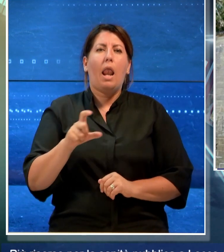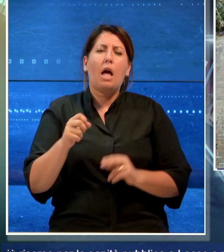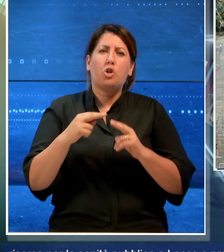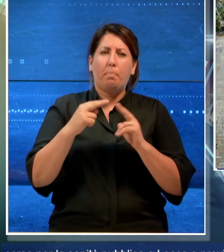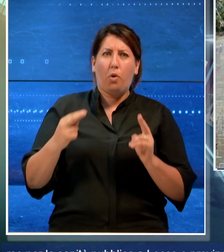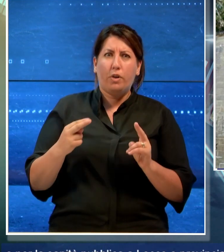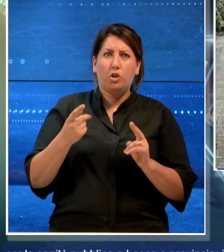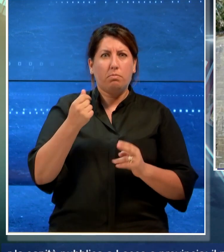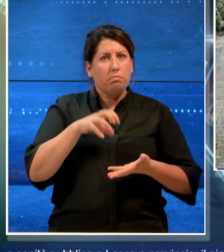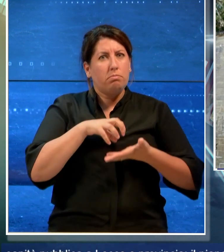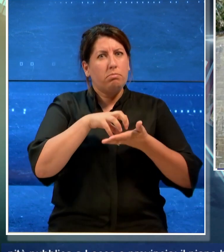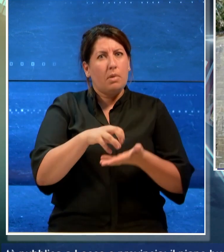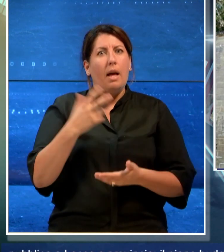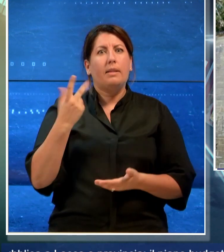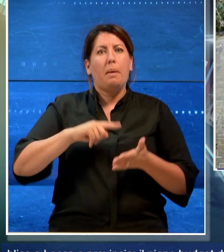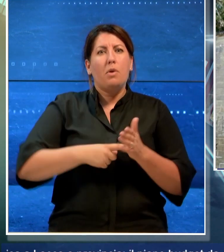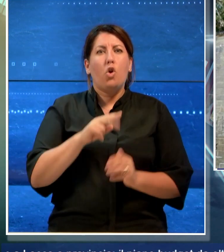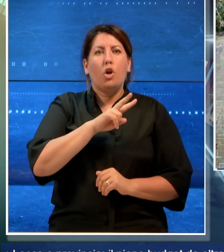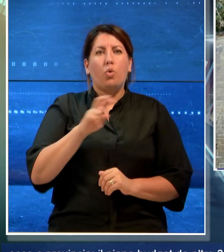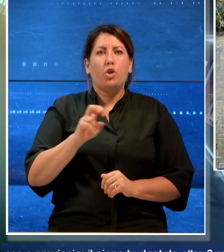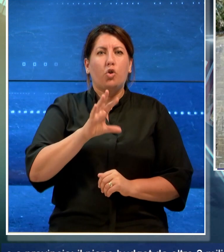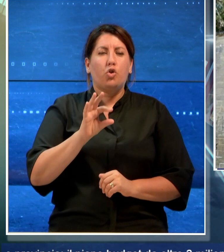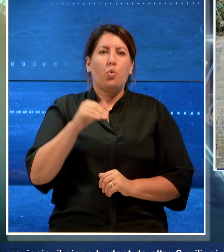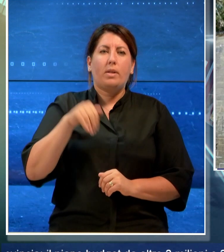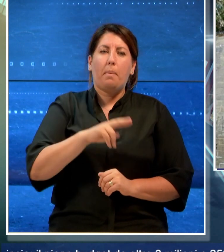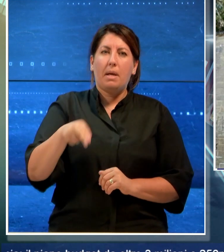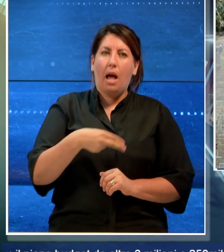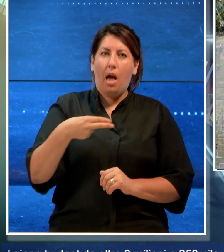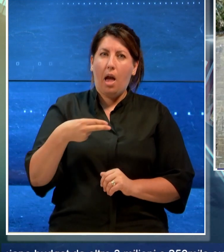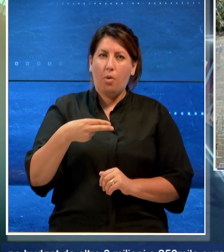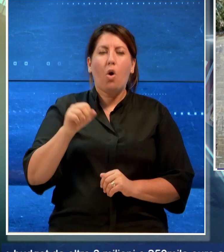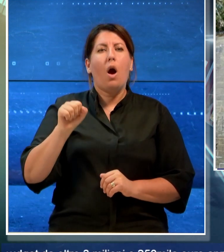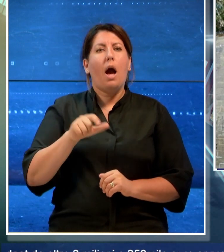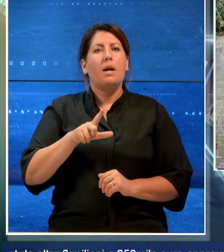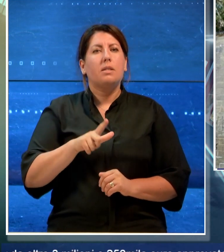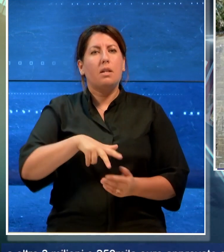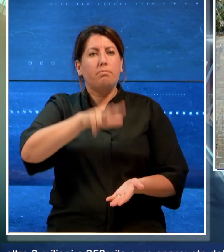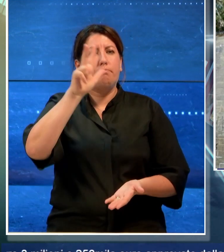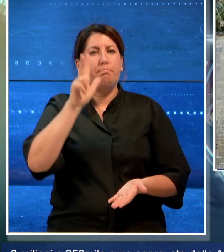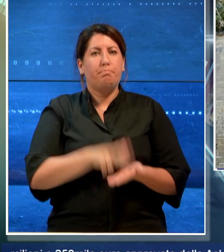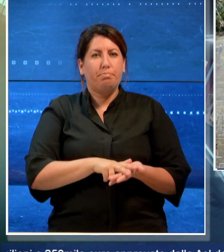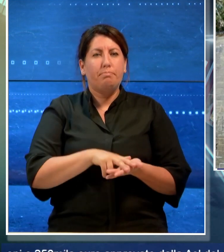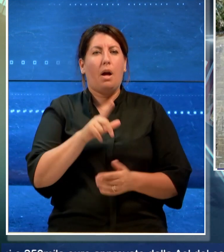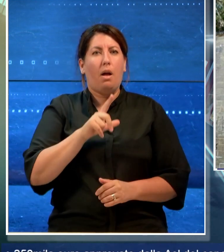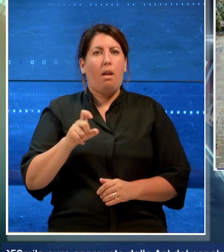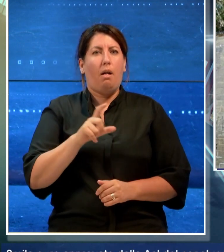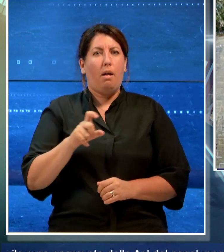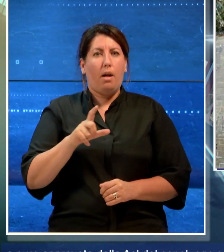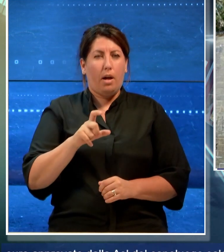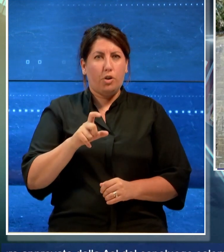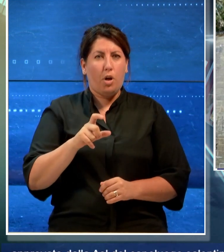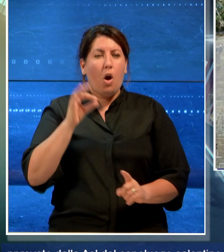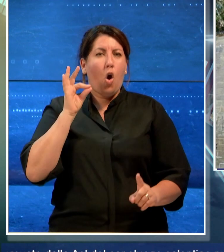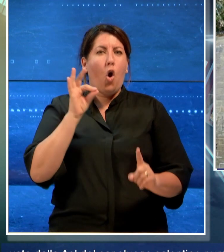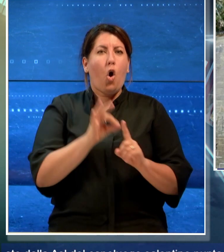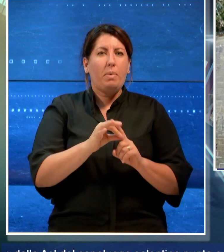.250.000 euro, approvato dalla ASL del capoluogo salentino, punta a ridurre